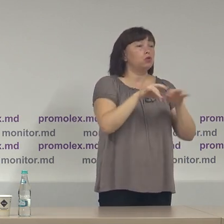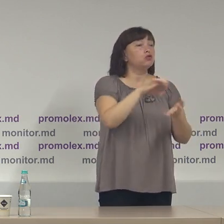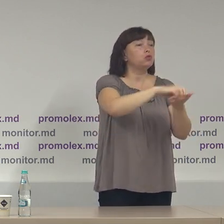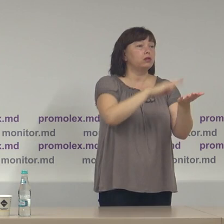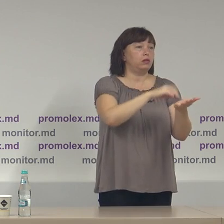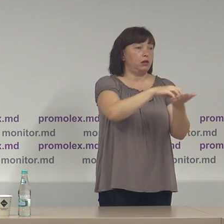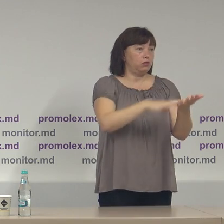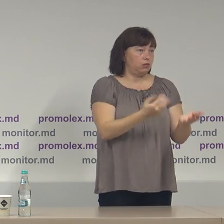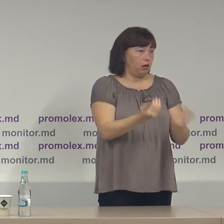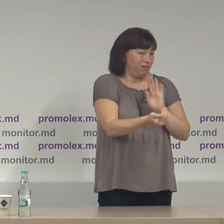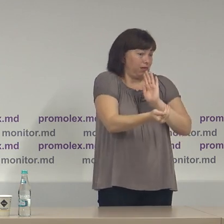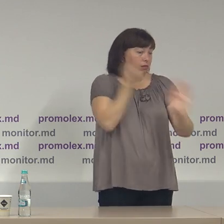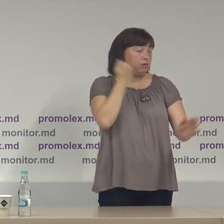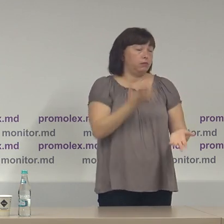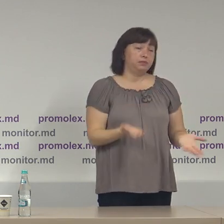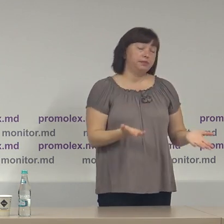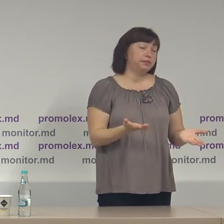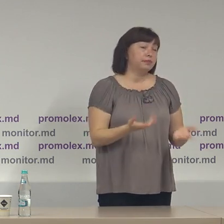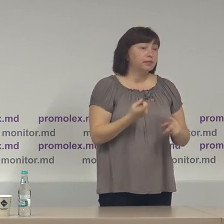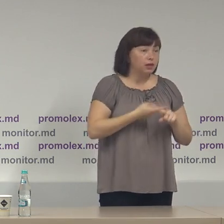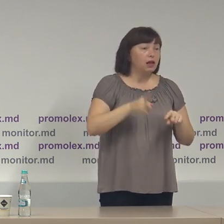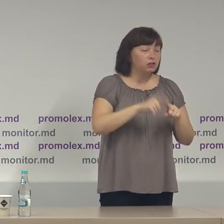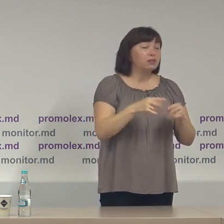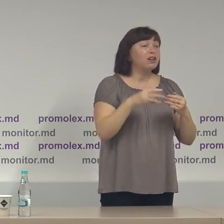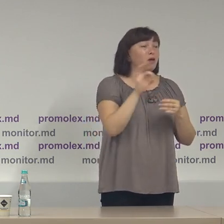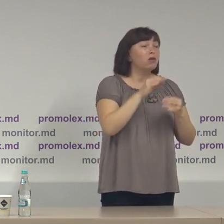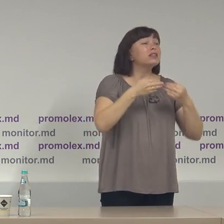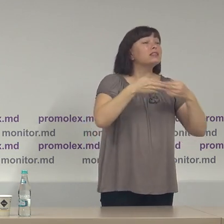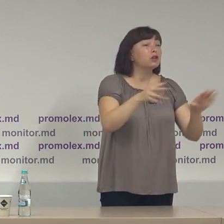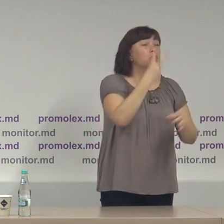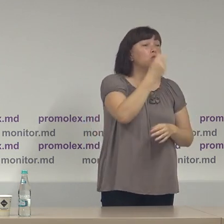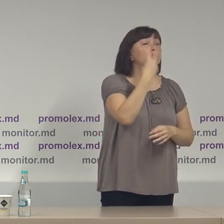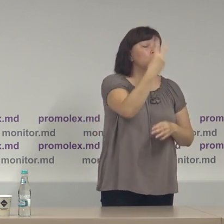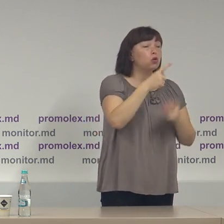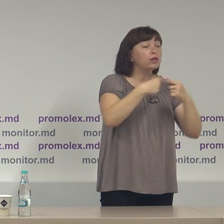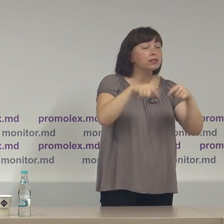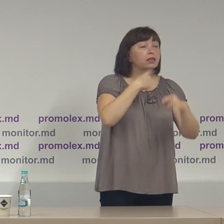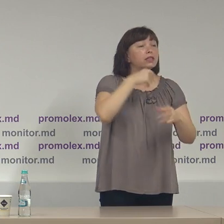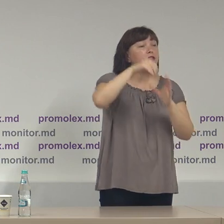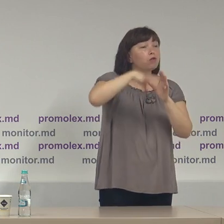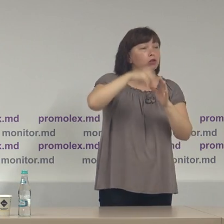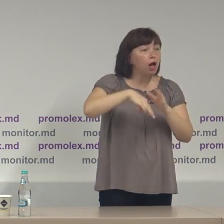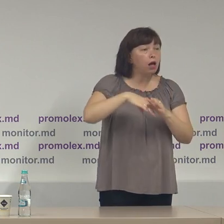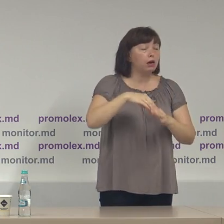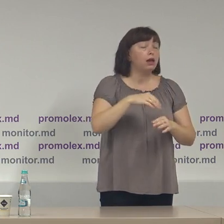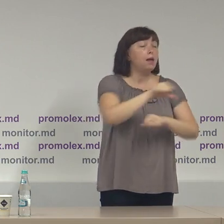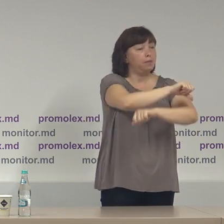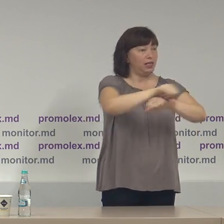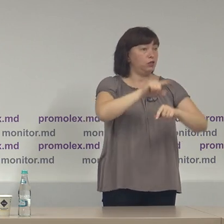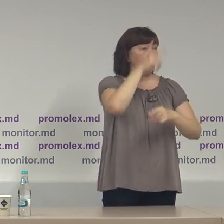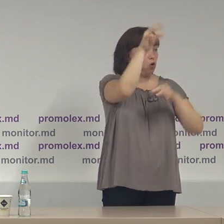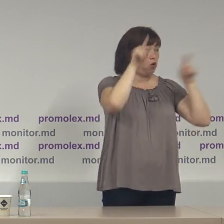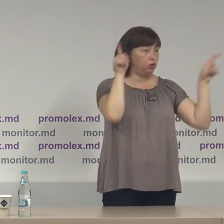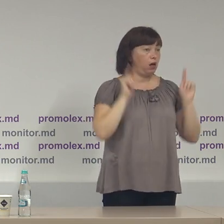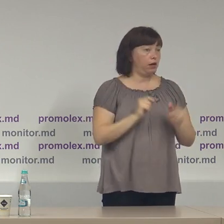înregistrare prealabilă, cu referire la deschiderea 202 secții de votare peste hotarele